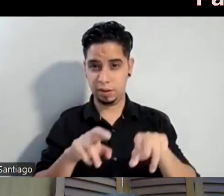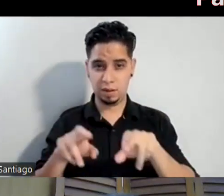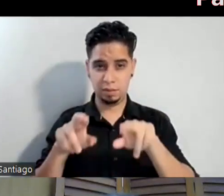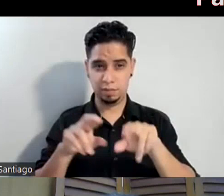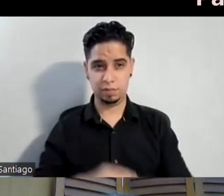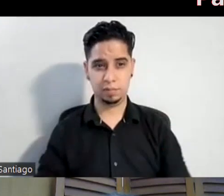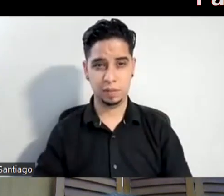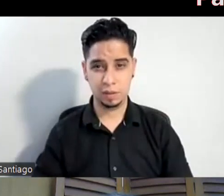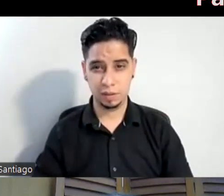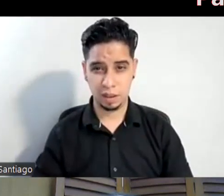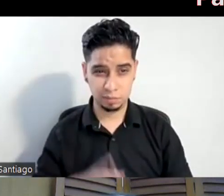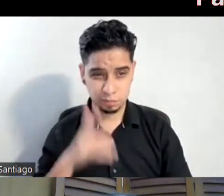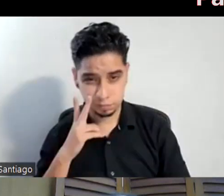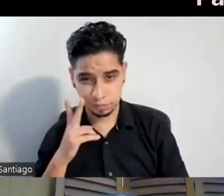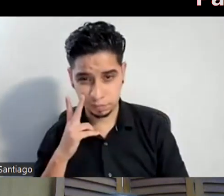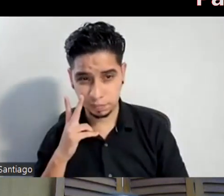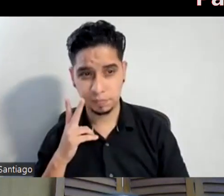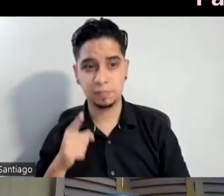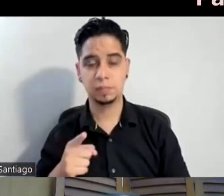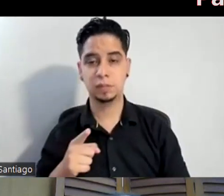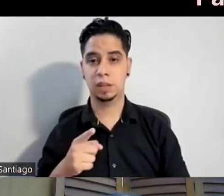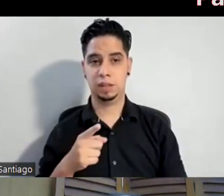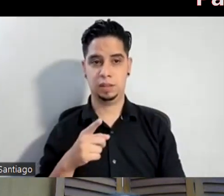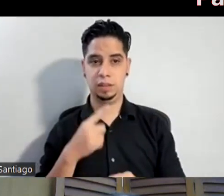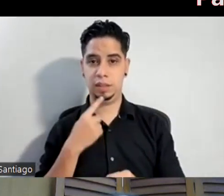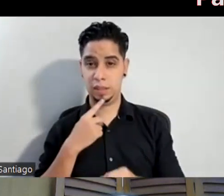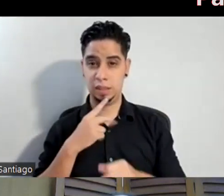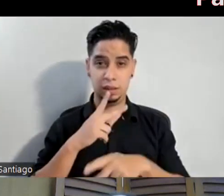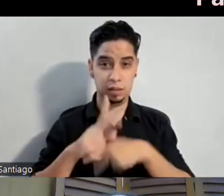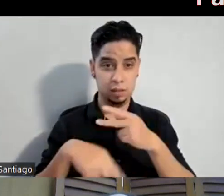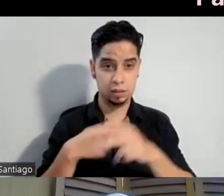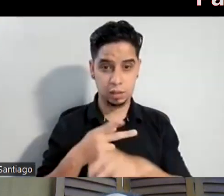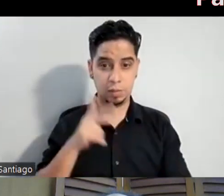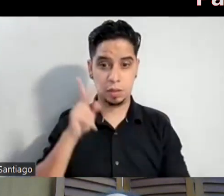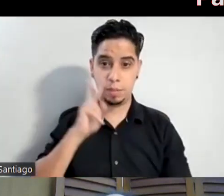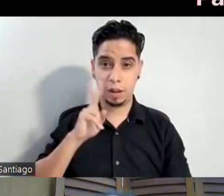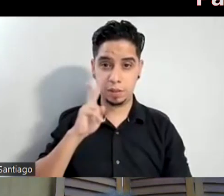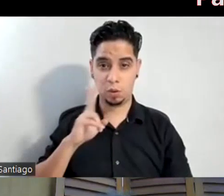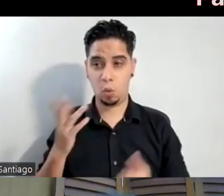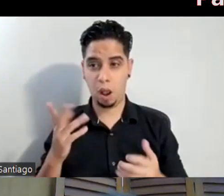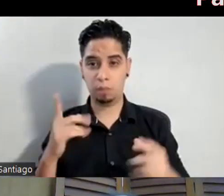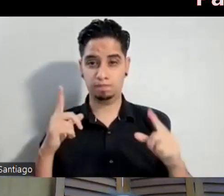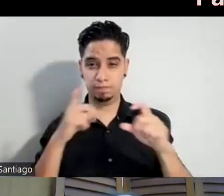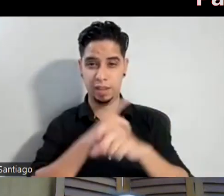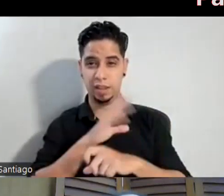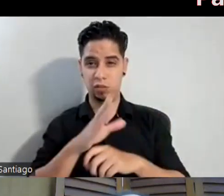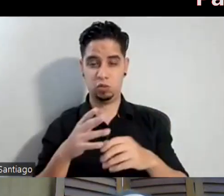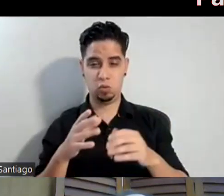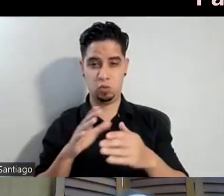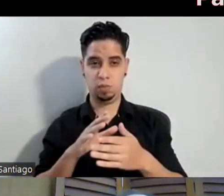aquí definiendo el material del plástico y la complejidad de sus reciclajes. Esa es la... ¿Verdad? Pero, ¿qué pasa? El